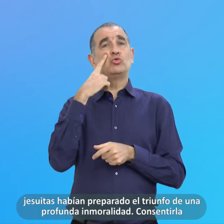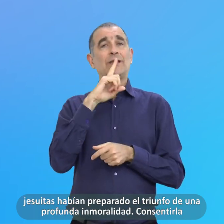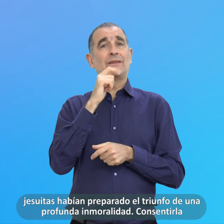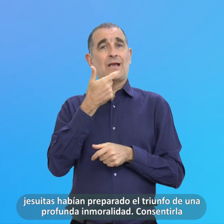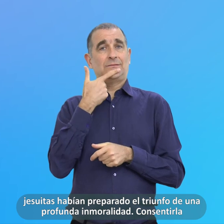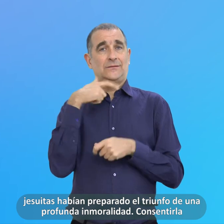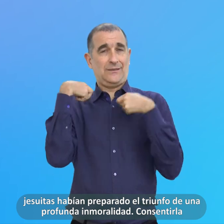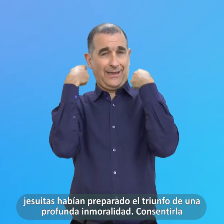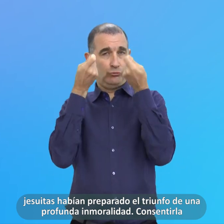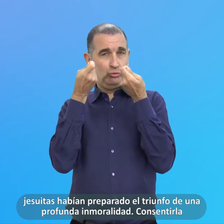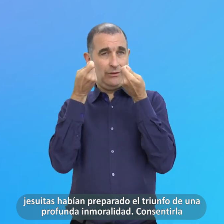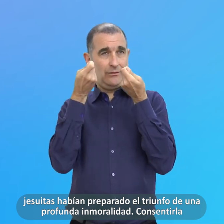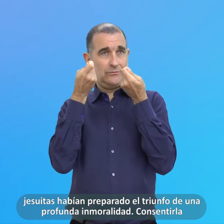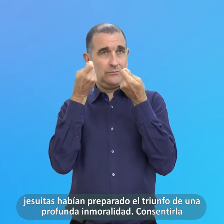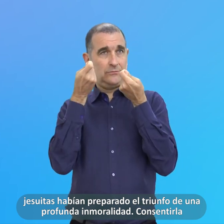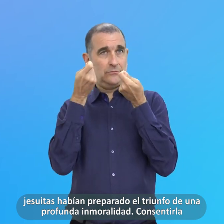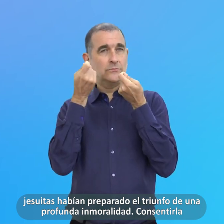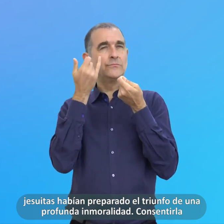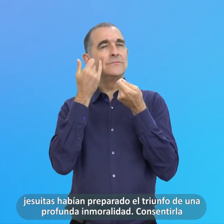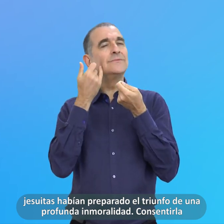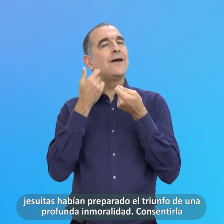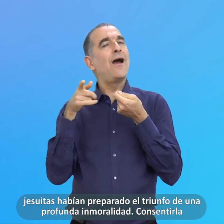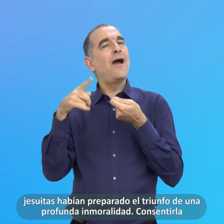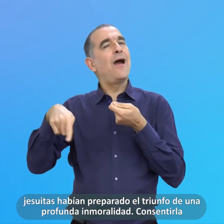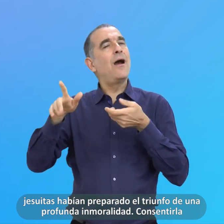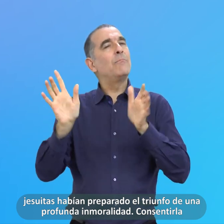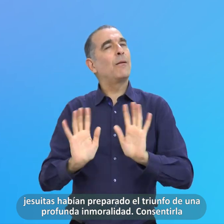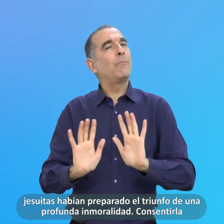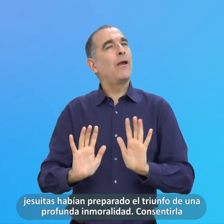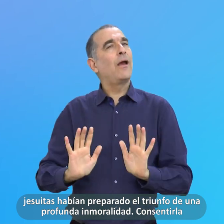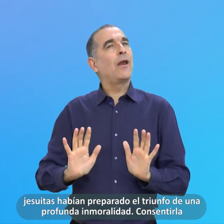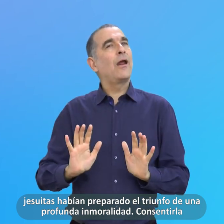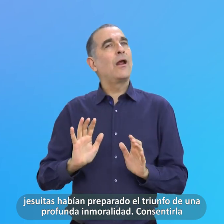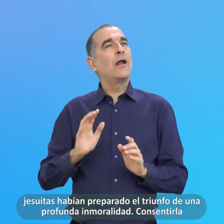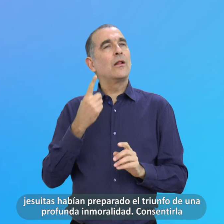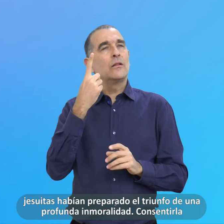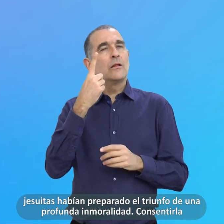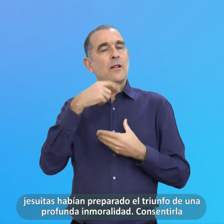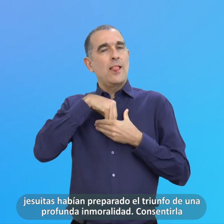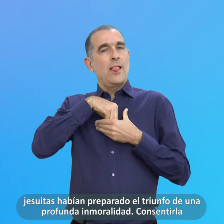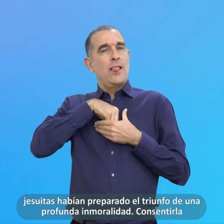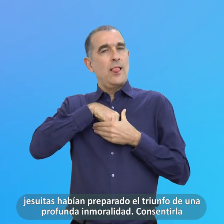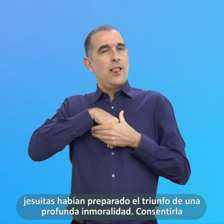Habían Preparado El Triunfo De Una Profunda